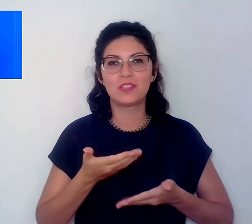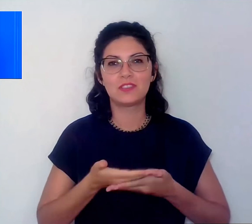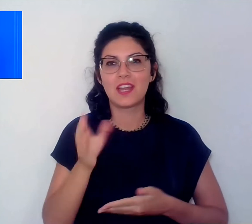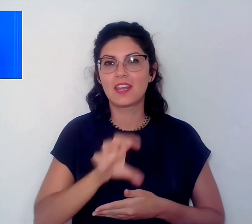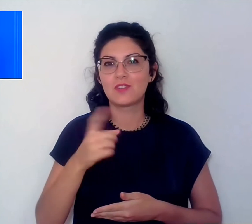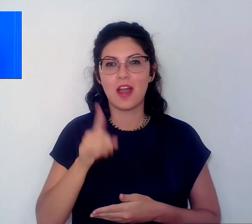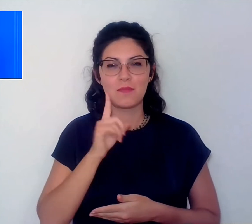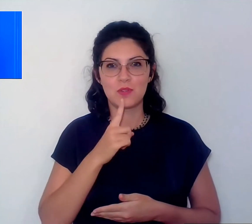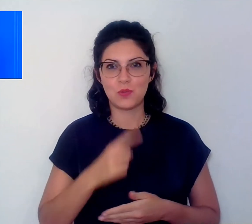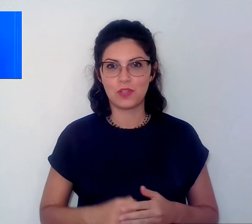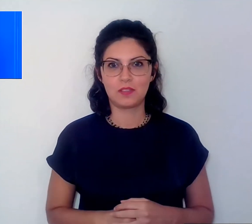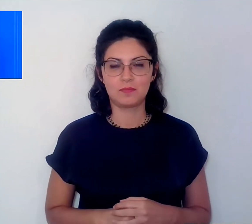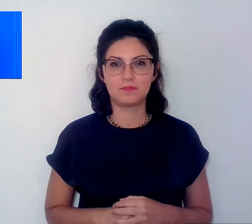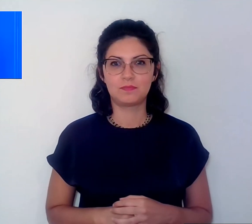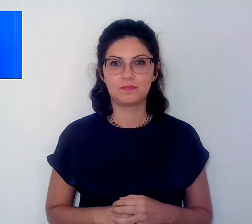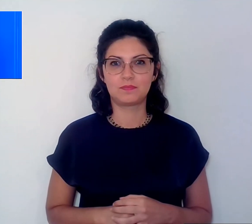per i sorti.